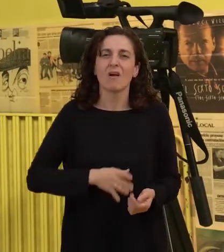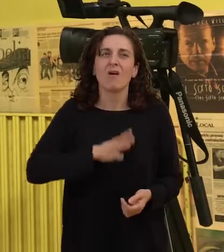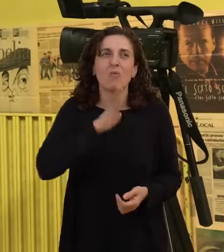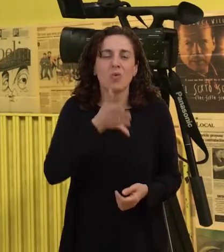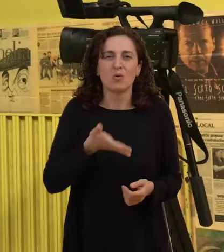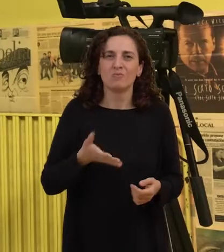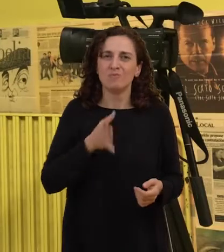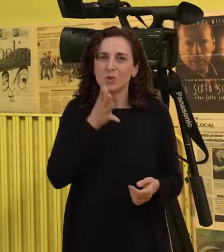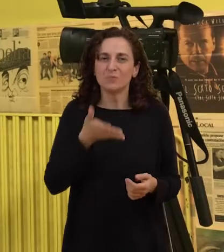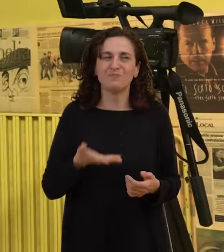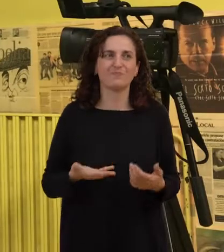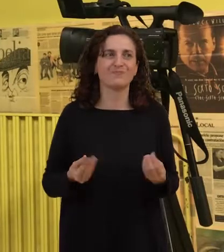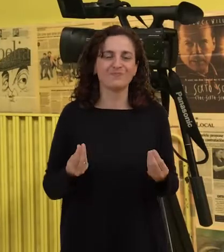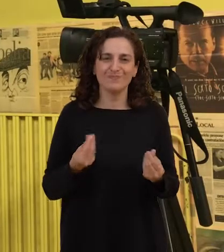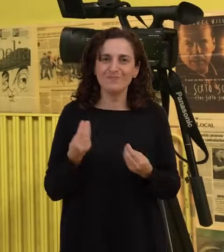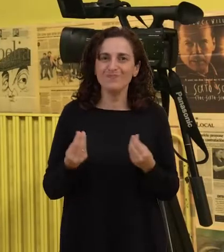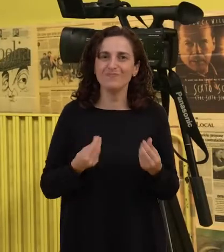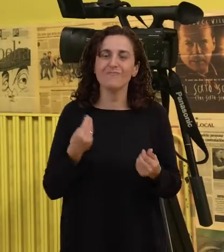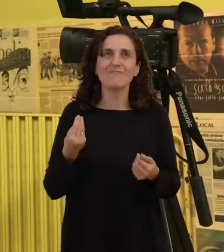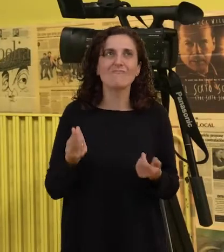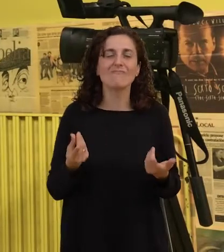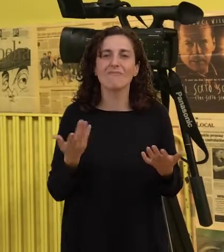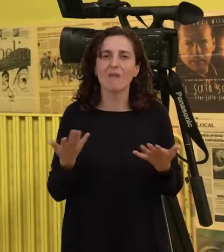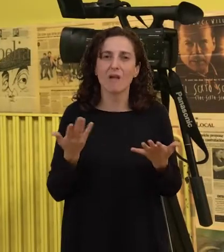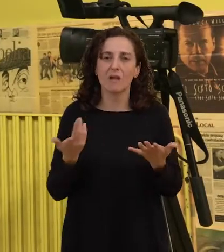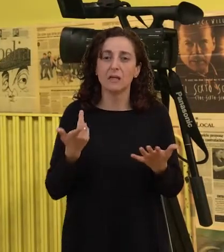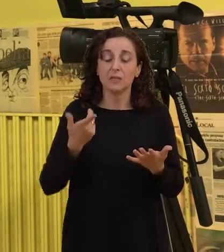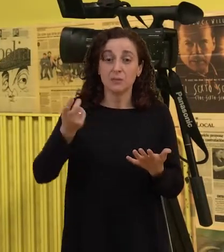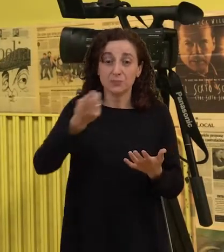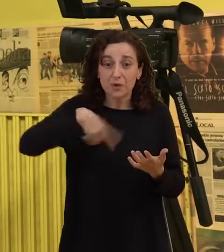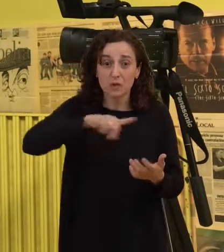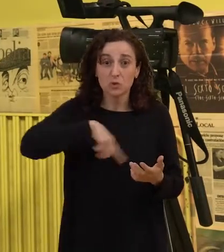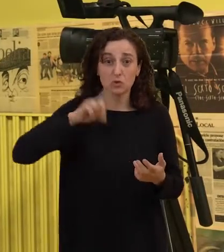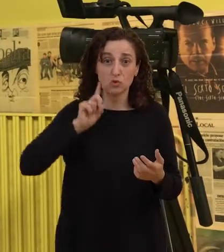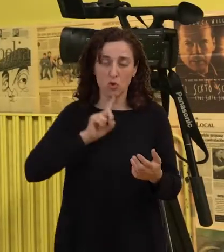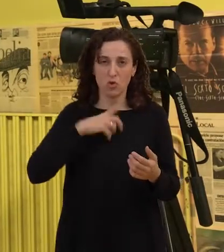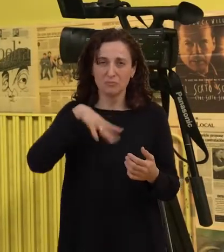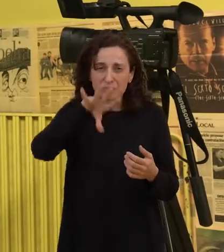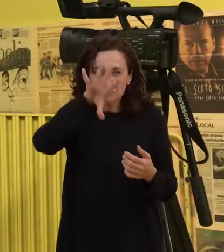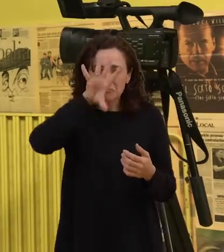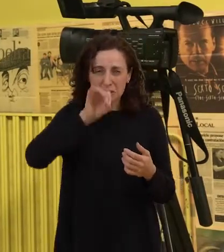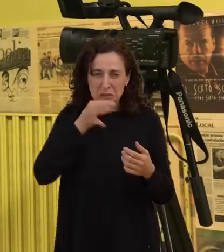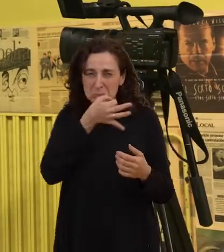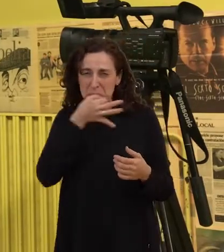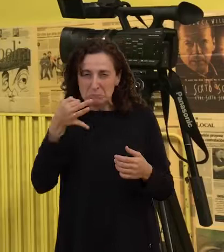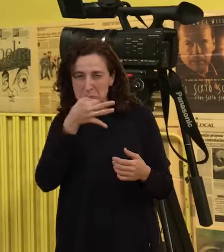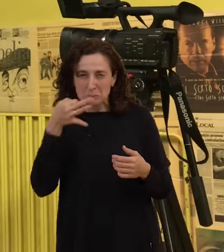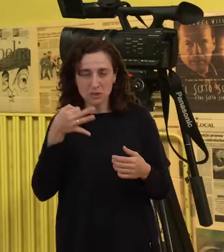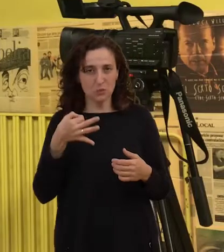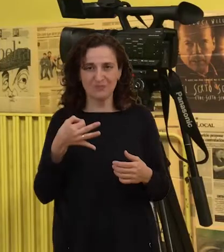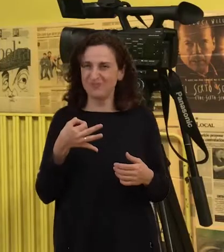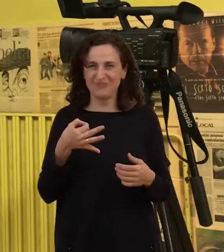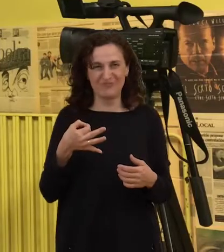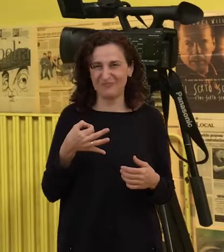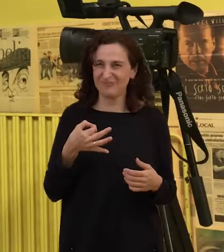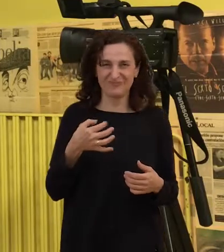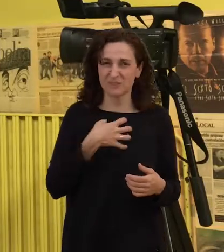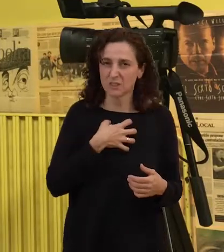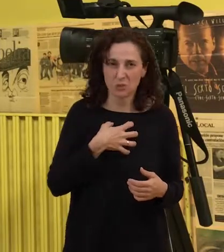nos deja entender correctamente lo que se está diciendo en la